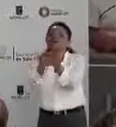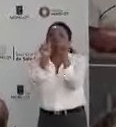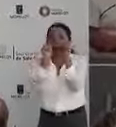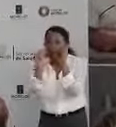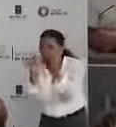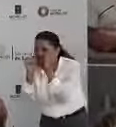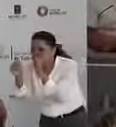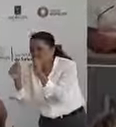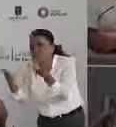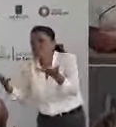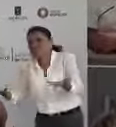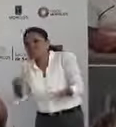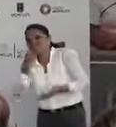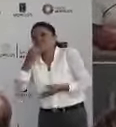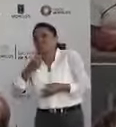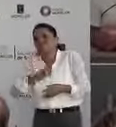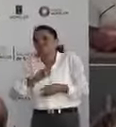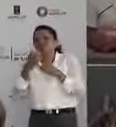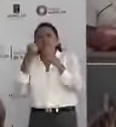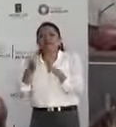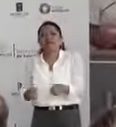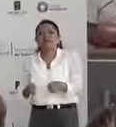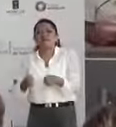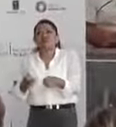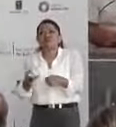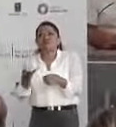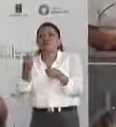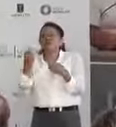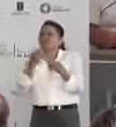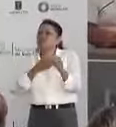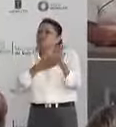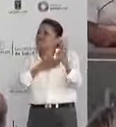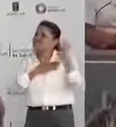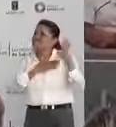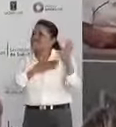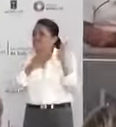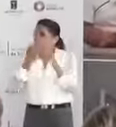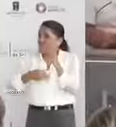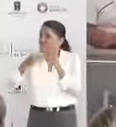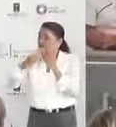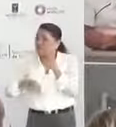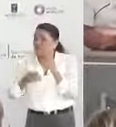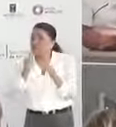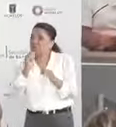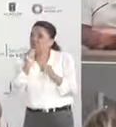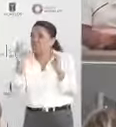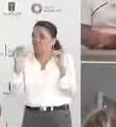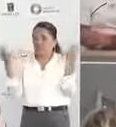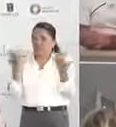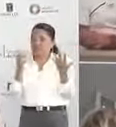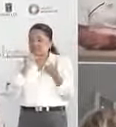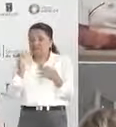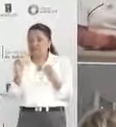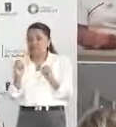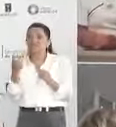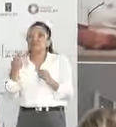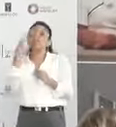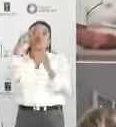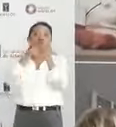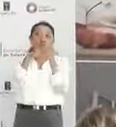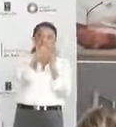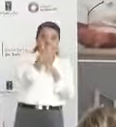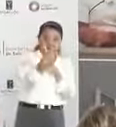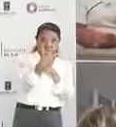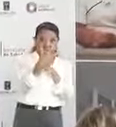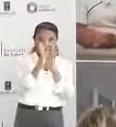lamentablemente estábamos en un gran compromiso por hacer, pero que no se estaba haciendo. Entonces, en el año 2013,